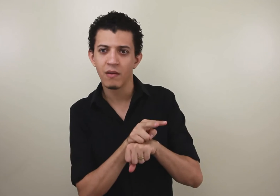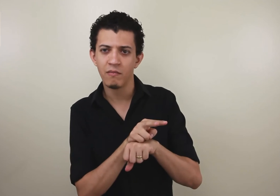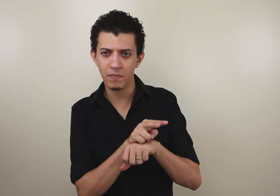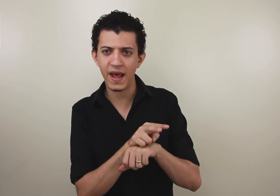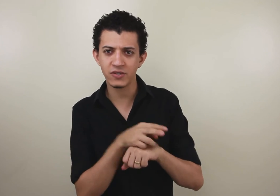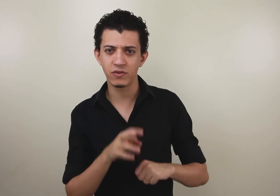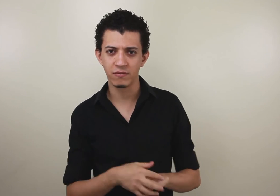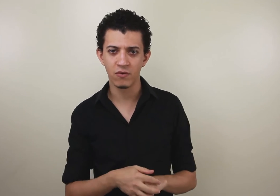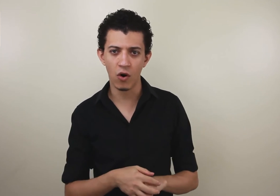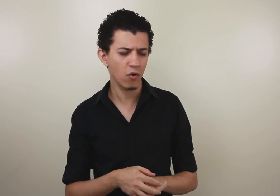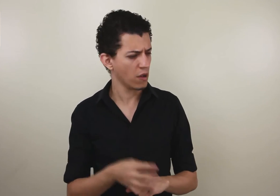Entrécio. Ou,